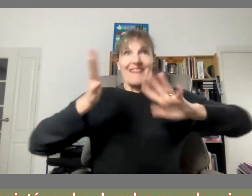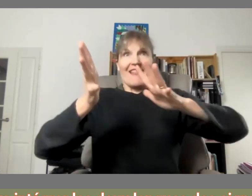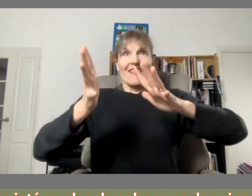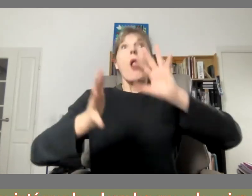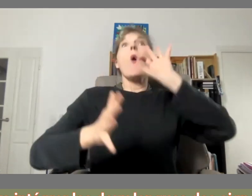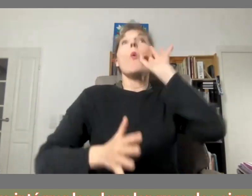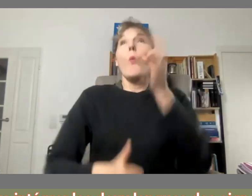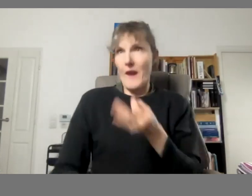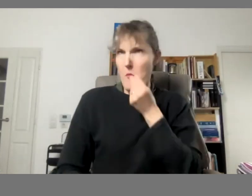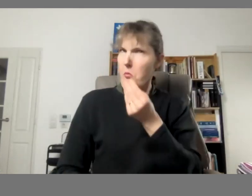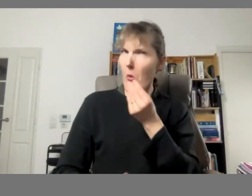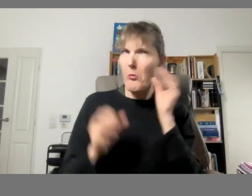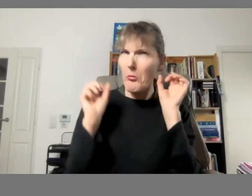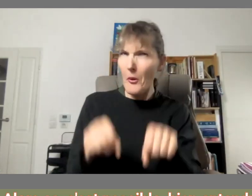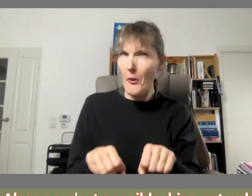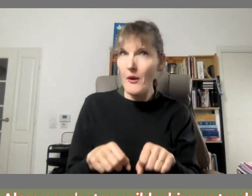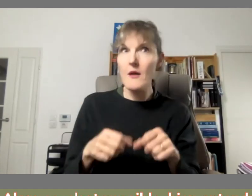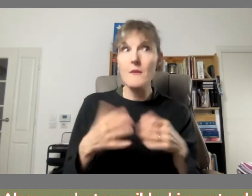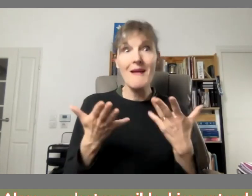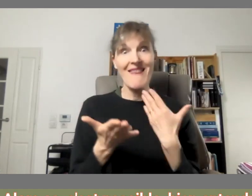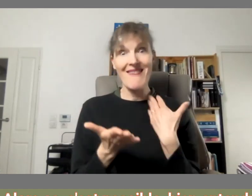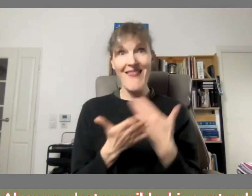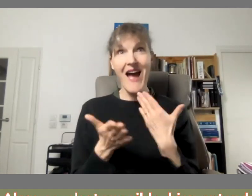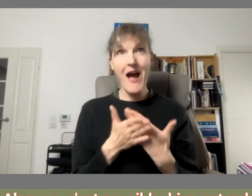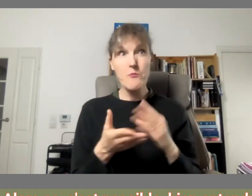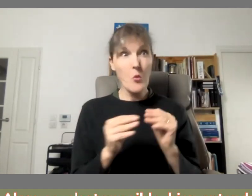les deux langues des signes alors ça c'est possible bien entendu